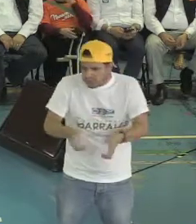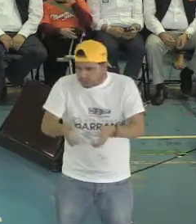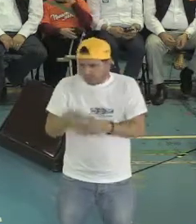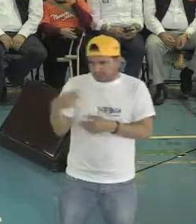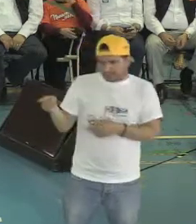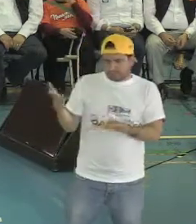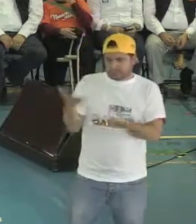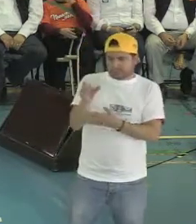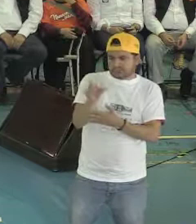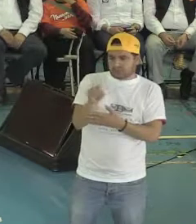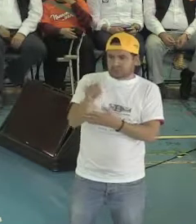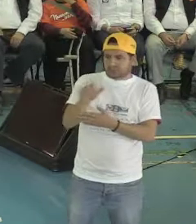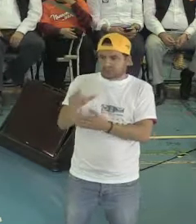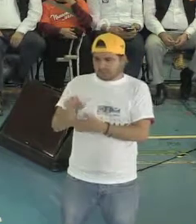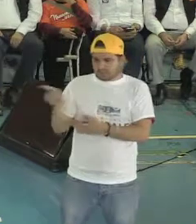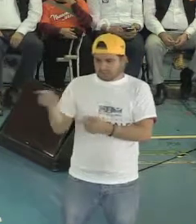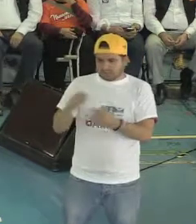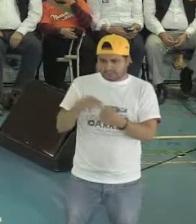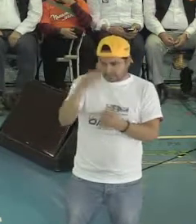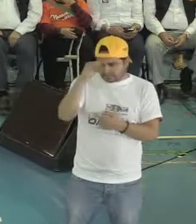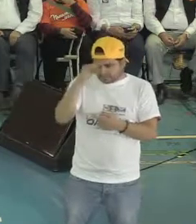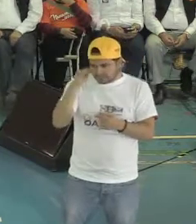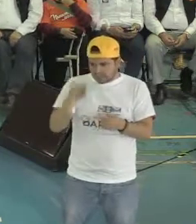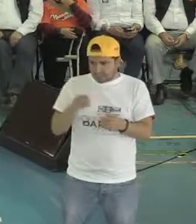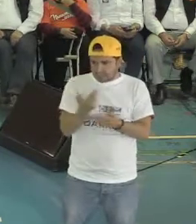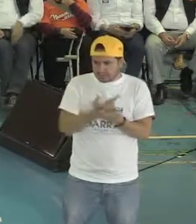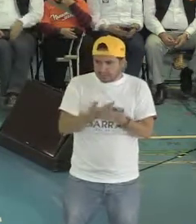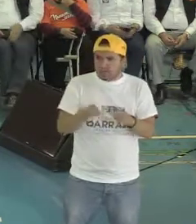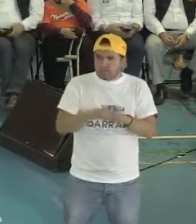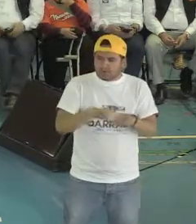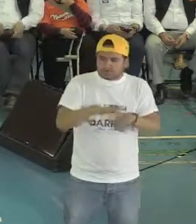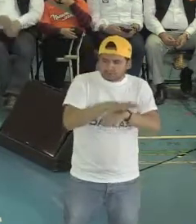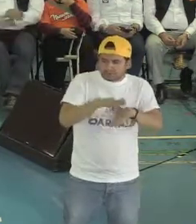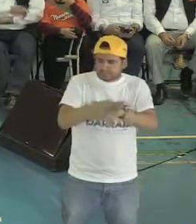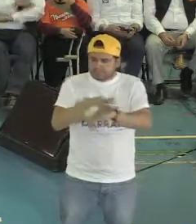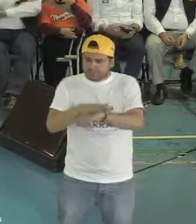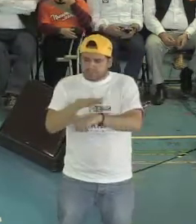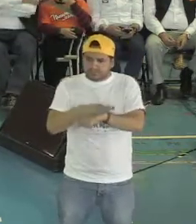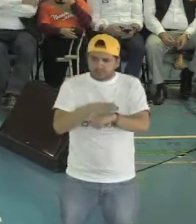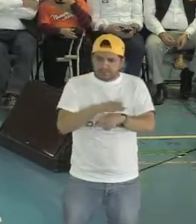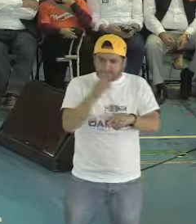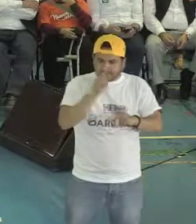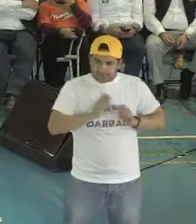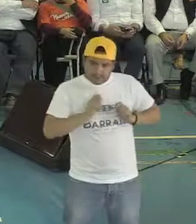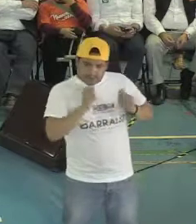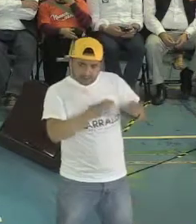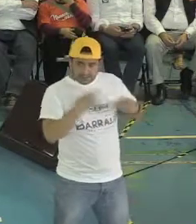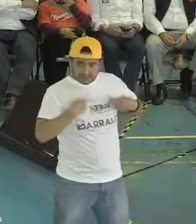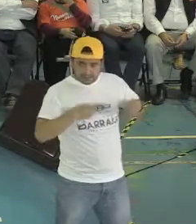lo estamos comentando, repensar el diseño urbano, tenemos que pensar en la gente que tiene